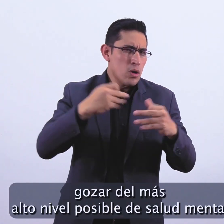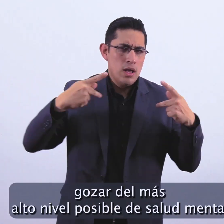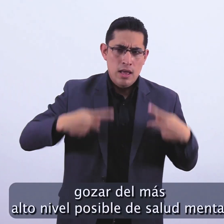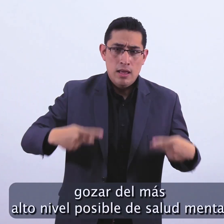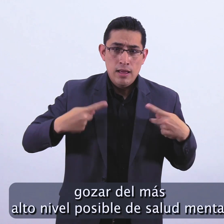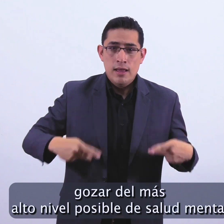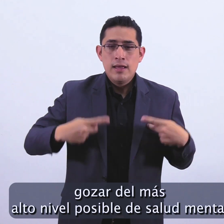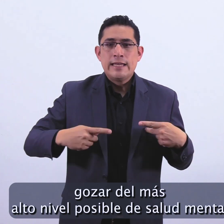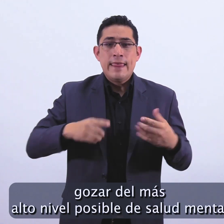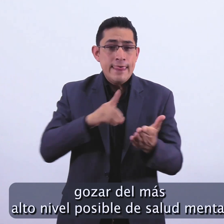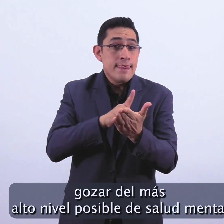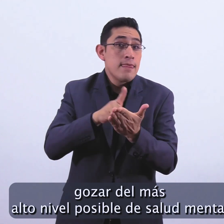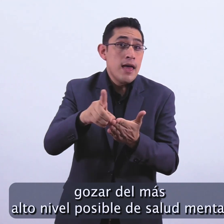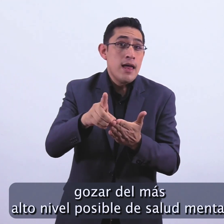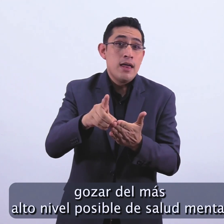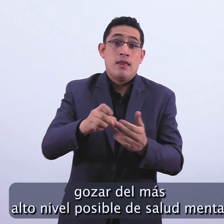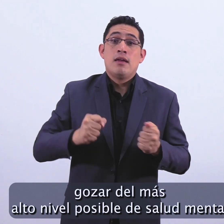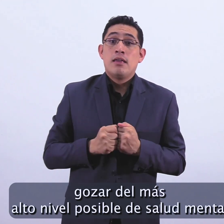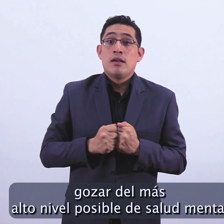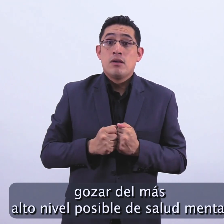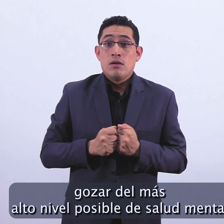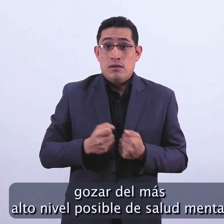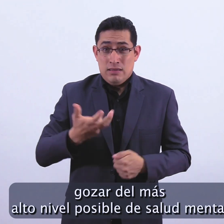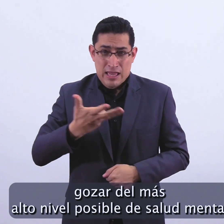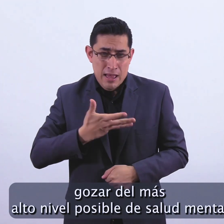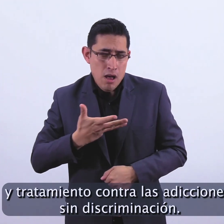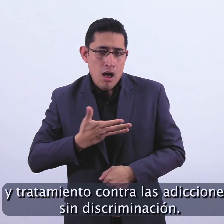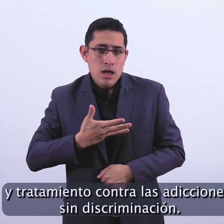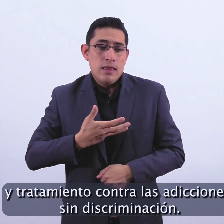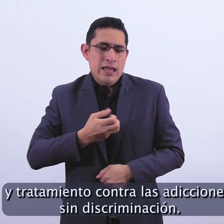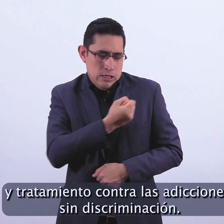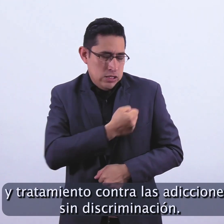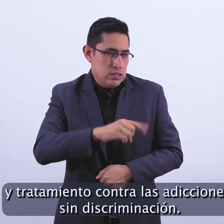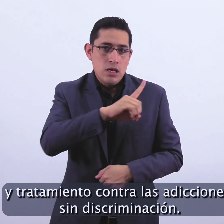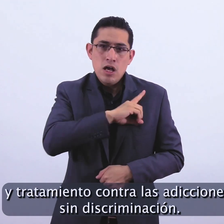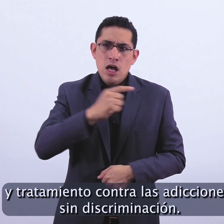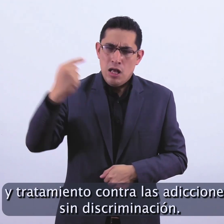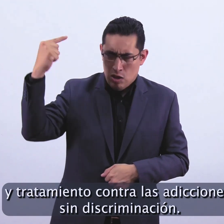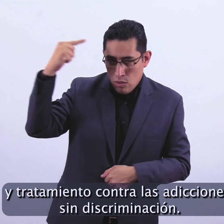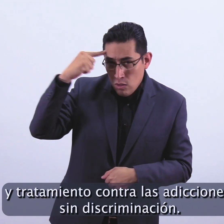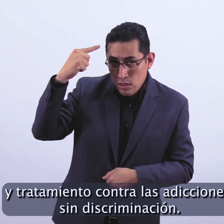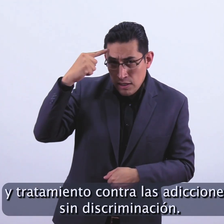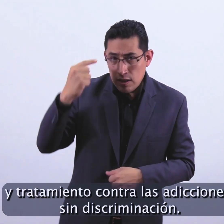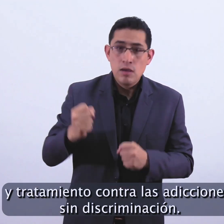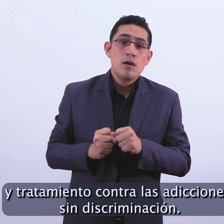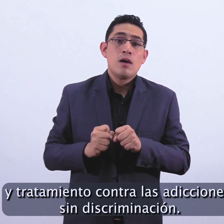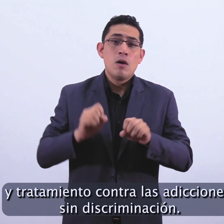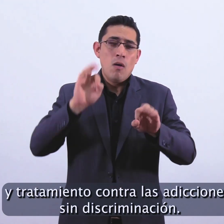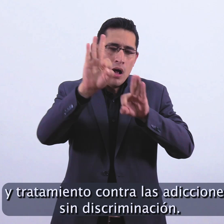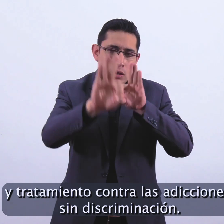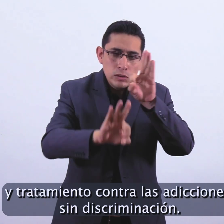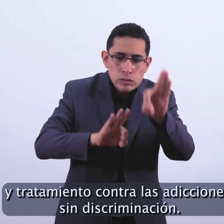del más alto nivel posible de salud mental y tratamiento contra las adicciones sin discriminación.